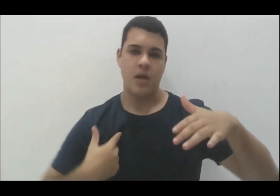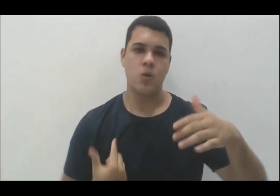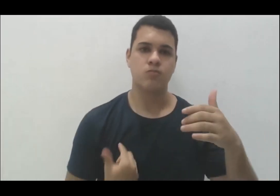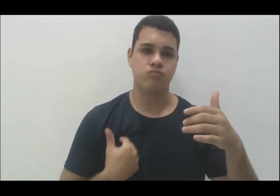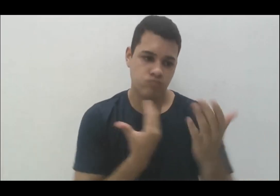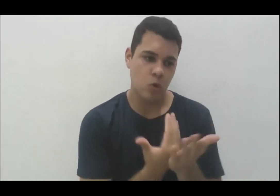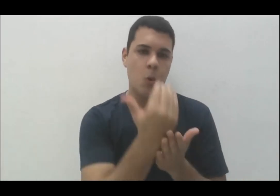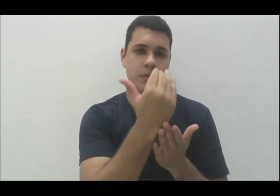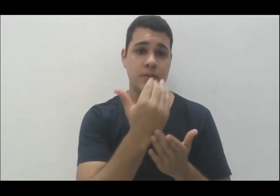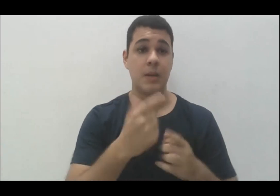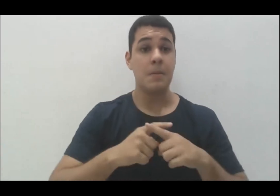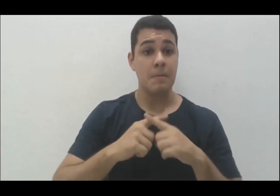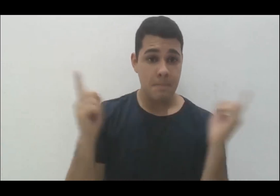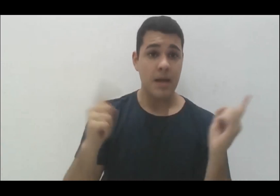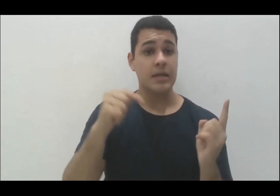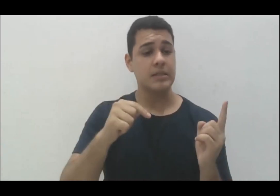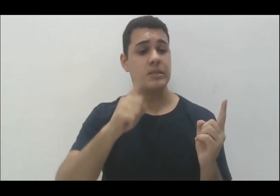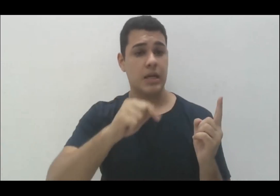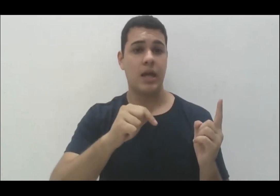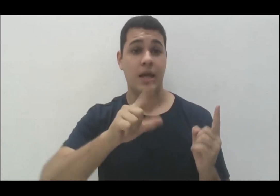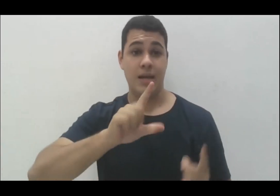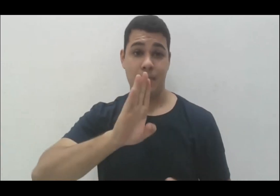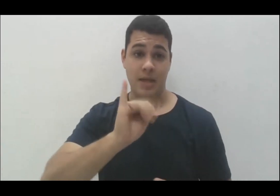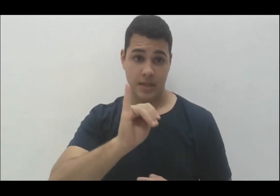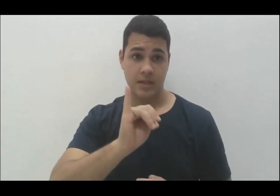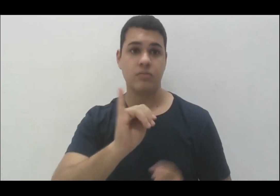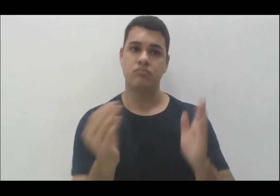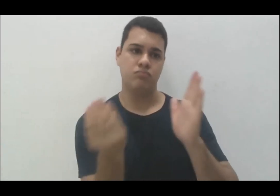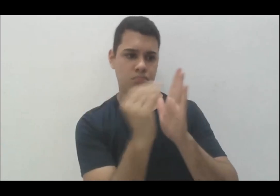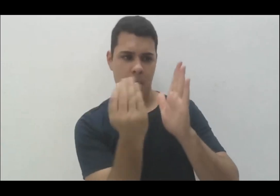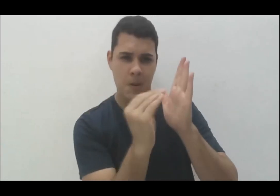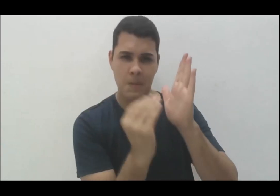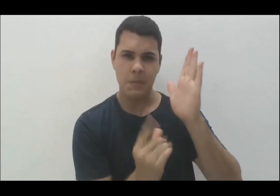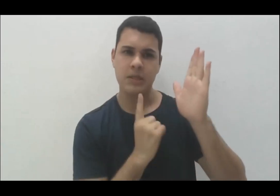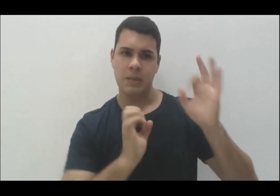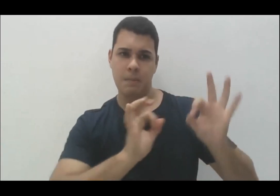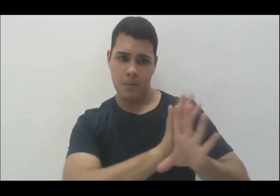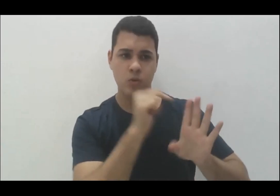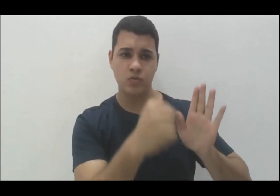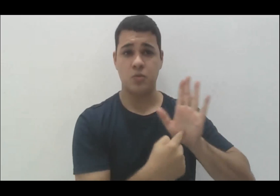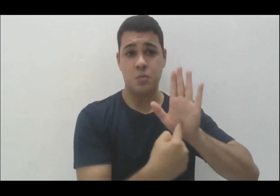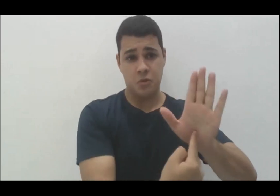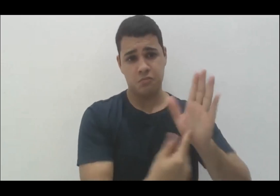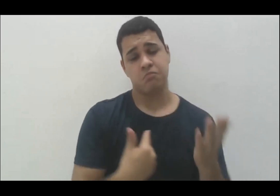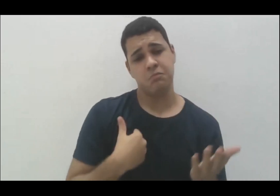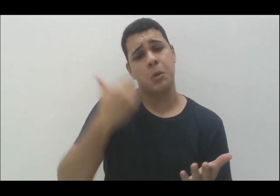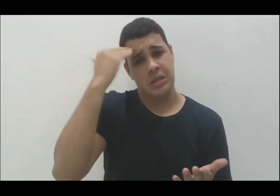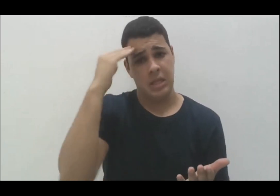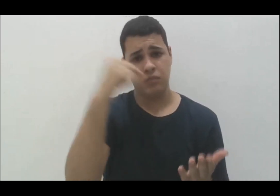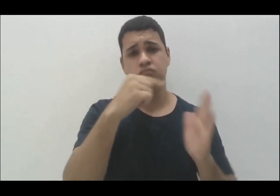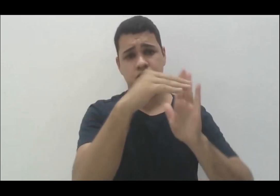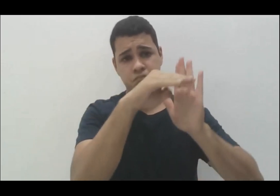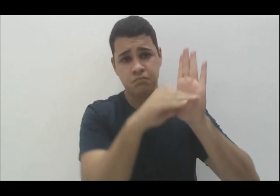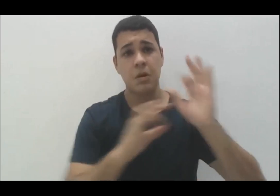conceito de desenho universal. A LBI o coloca, eu entendo que ele está muito instrumental ali, eu